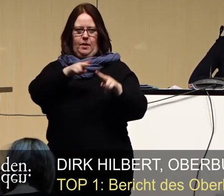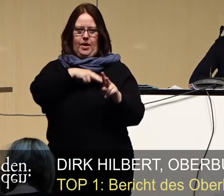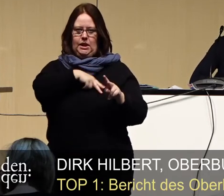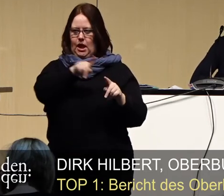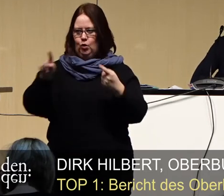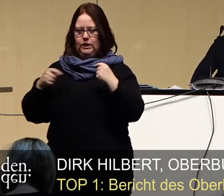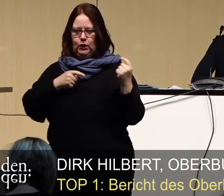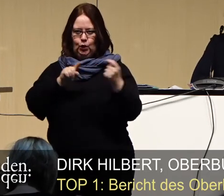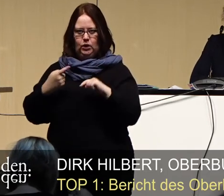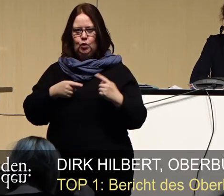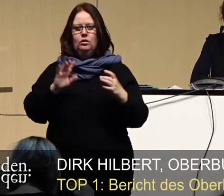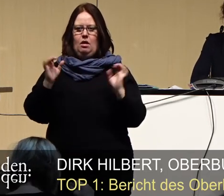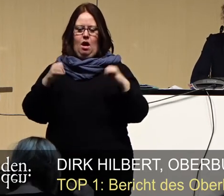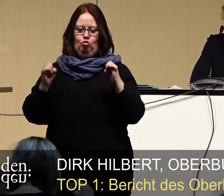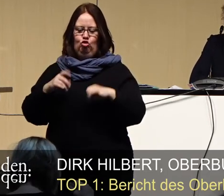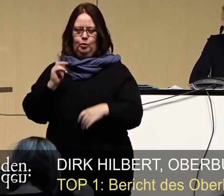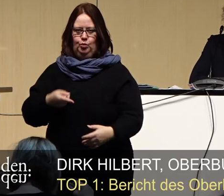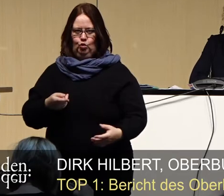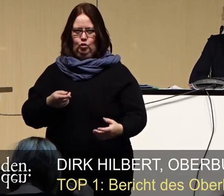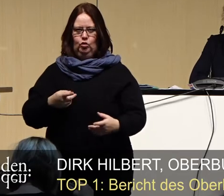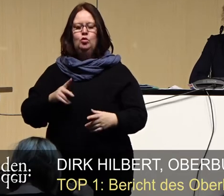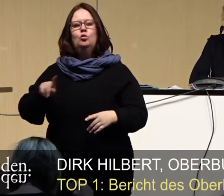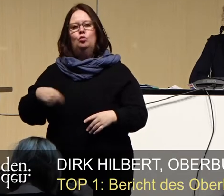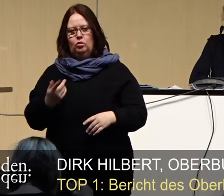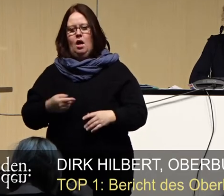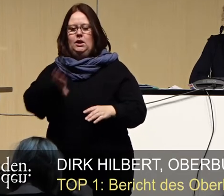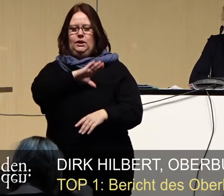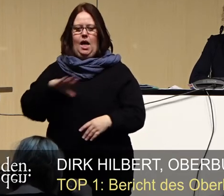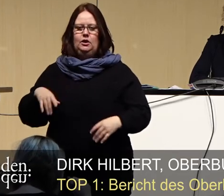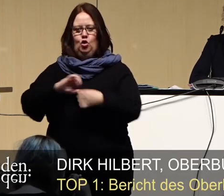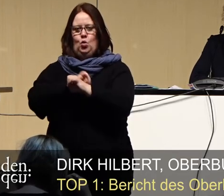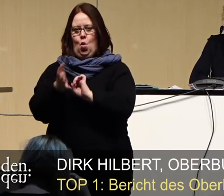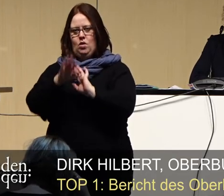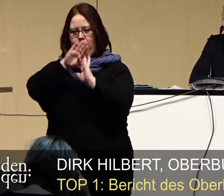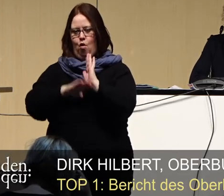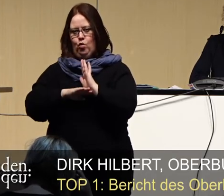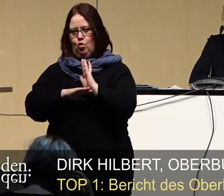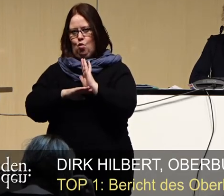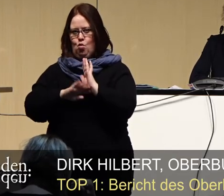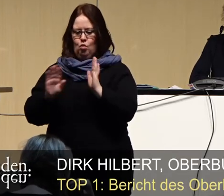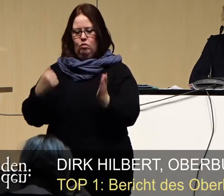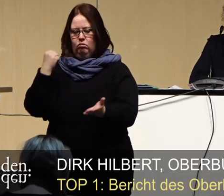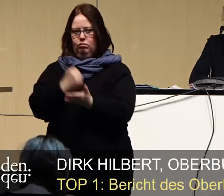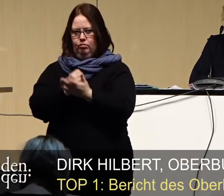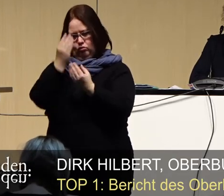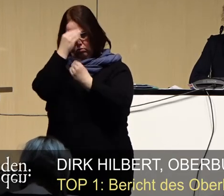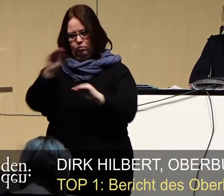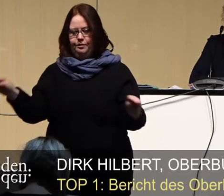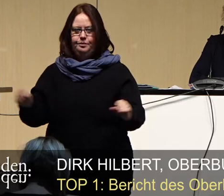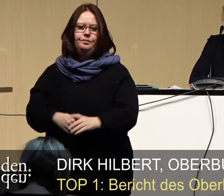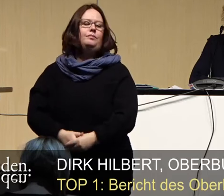diskutiert werden und dann in einer sächsischen Corona-Verordnung ihren Niederschlag finden.